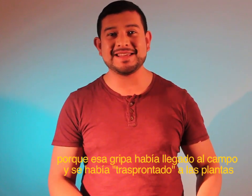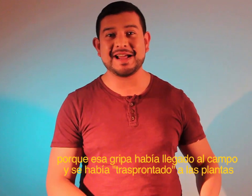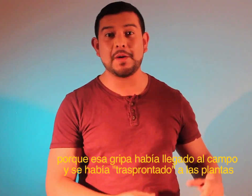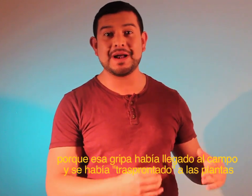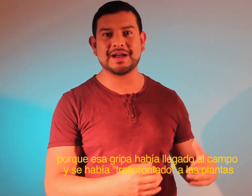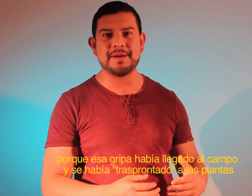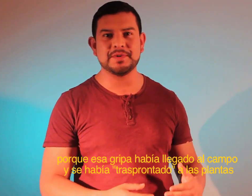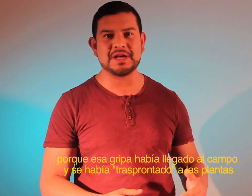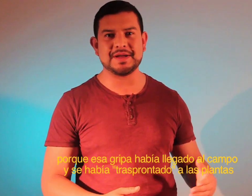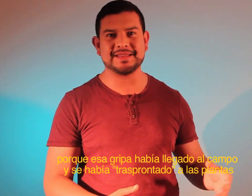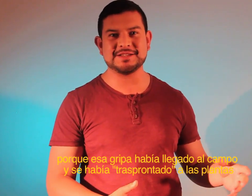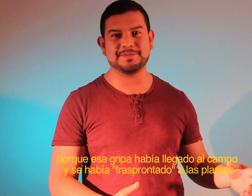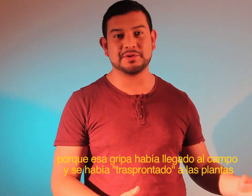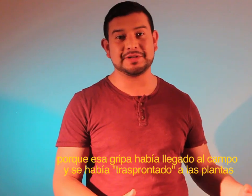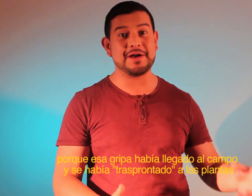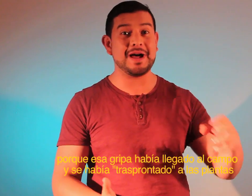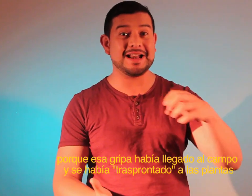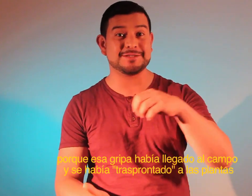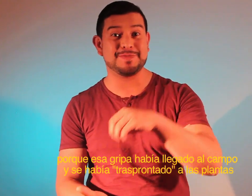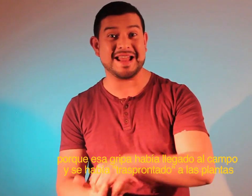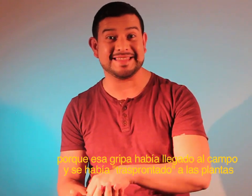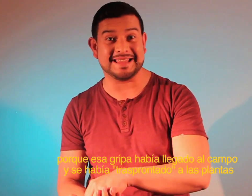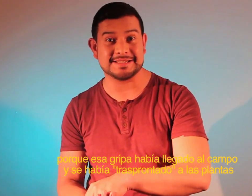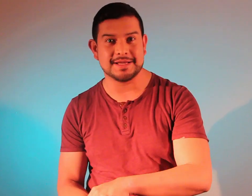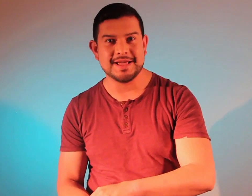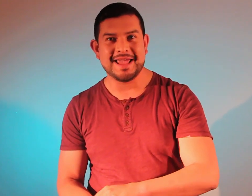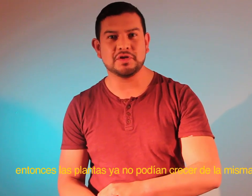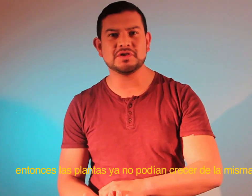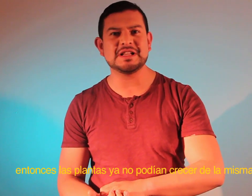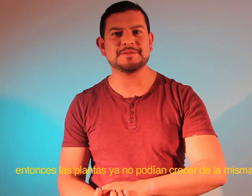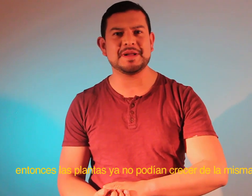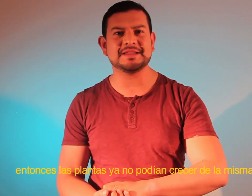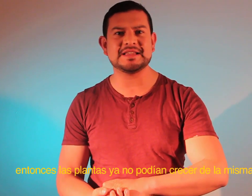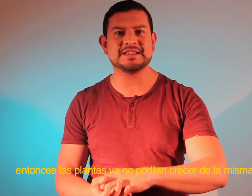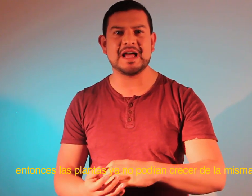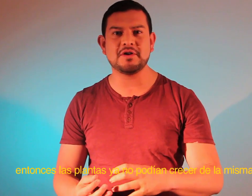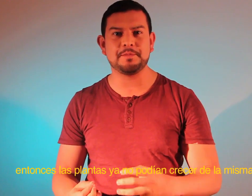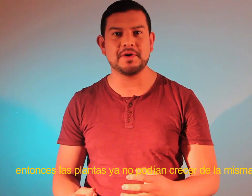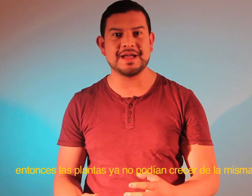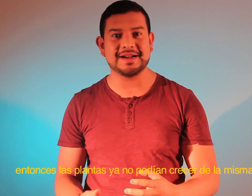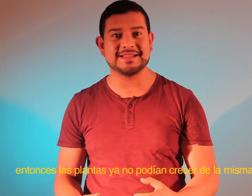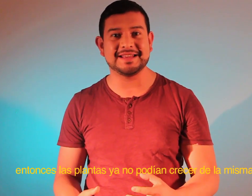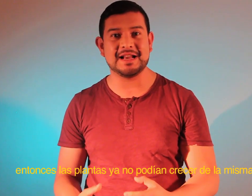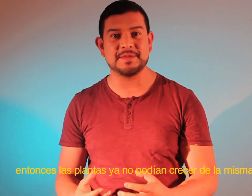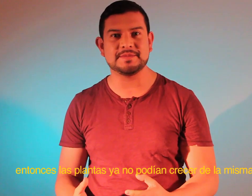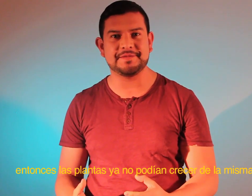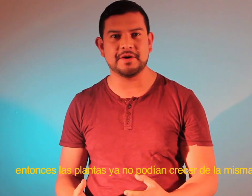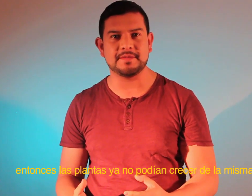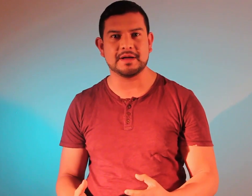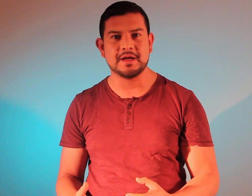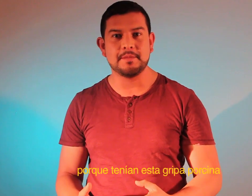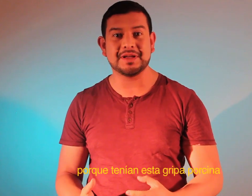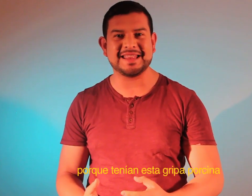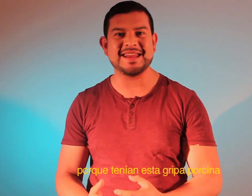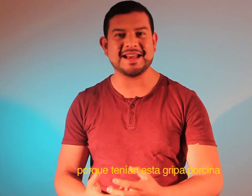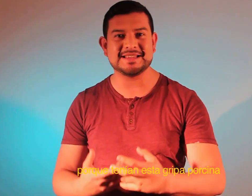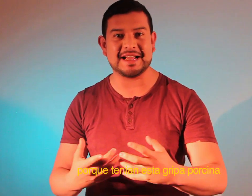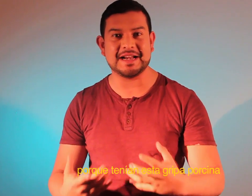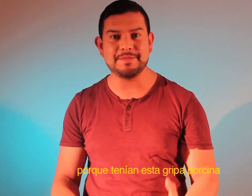llegado al campo y se había trasplantado a las plantas. Entonces las plantas ya no podían crecer de la misma forma. Porque tenían esta gripa